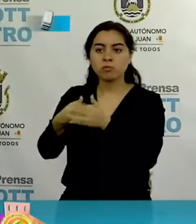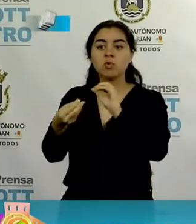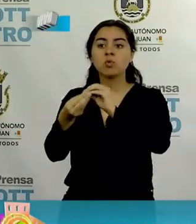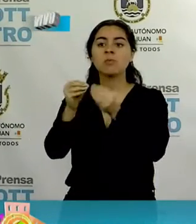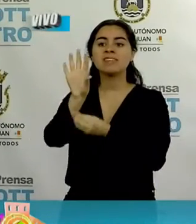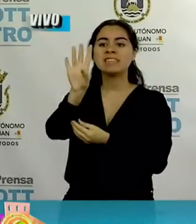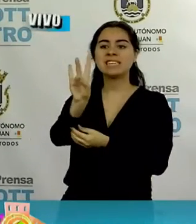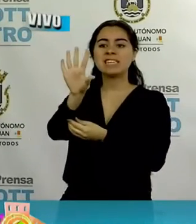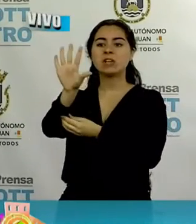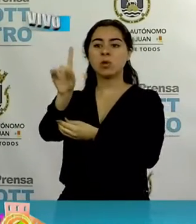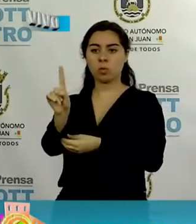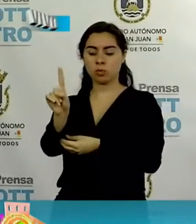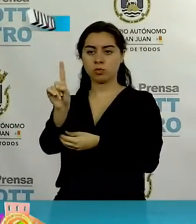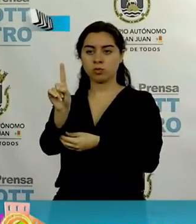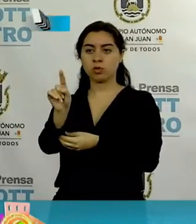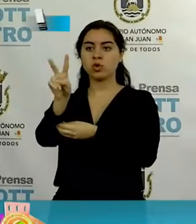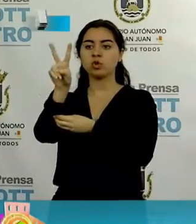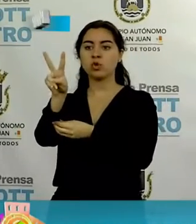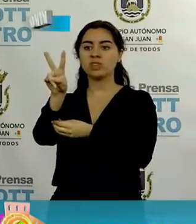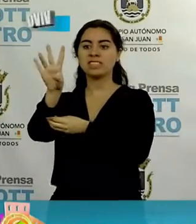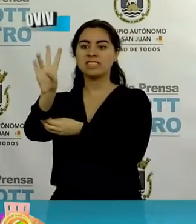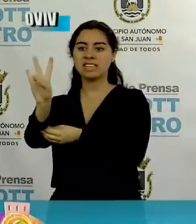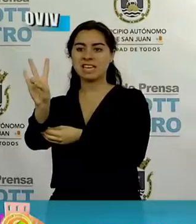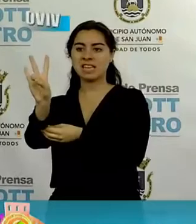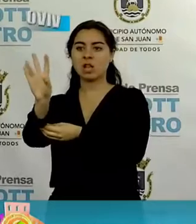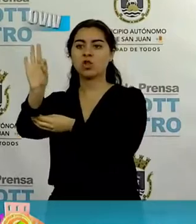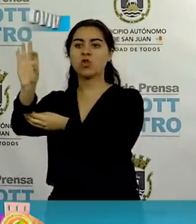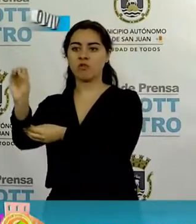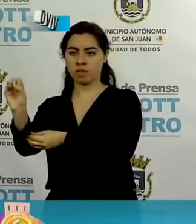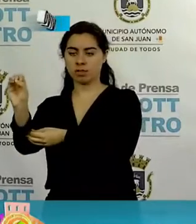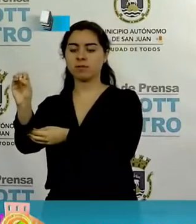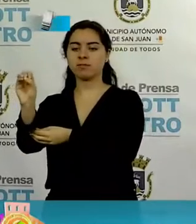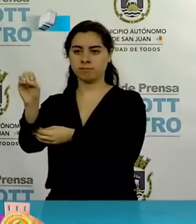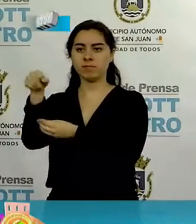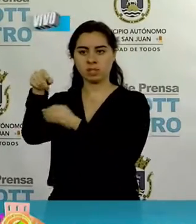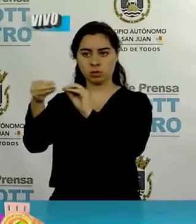751-2790.